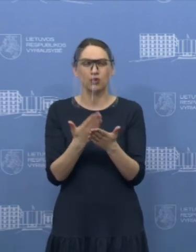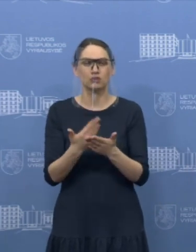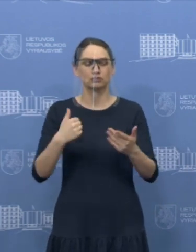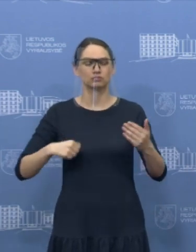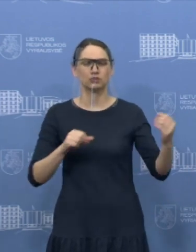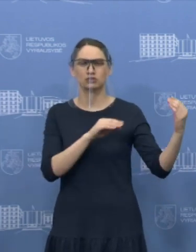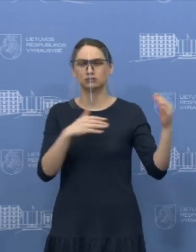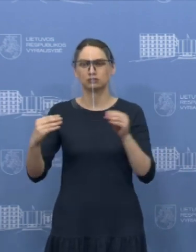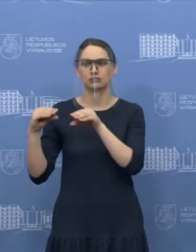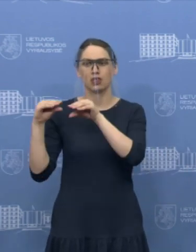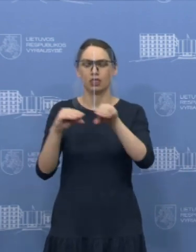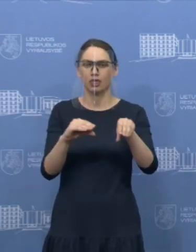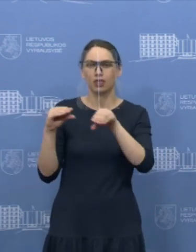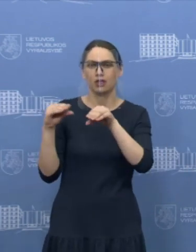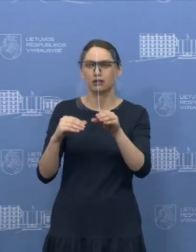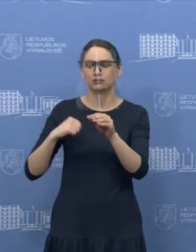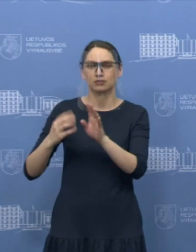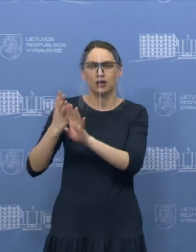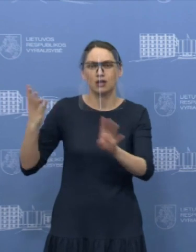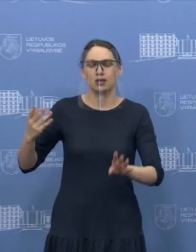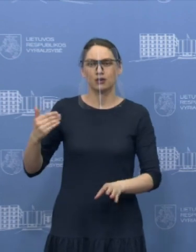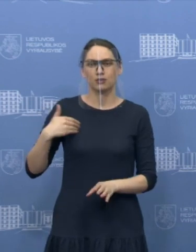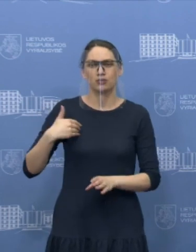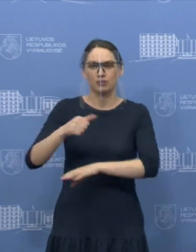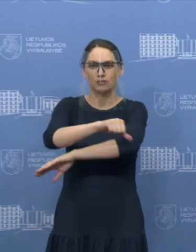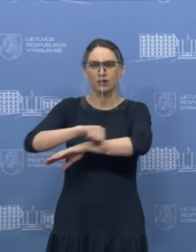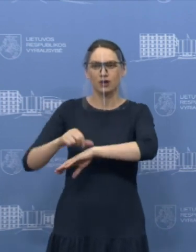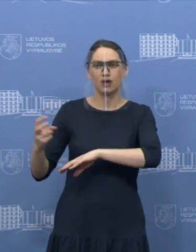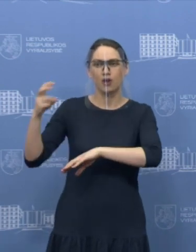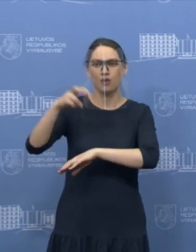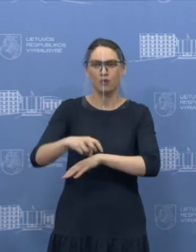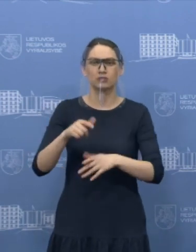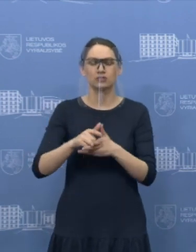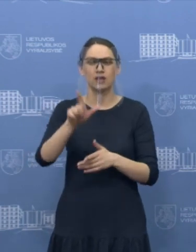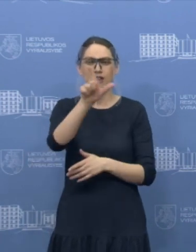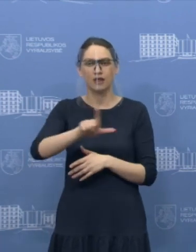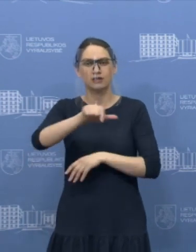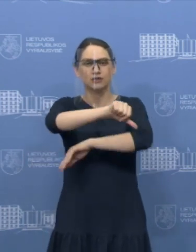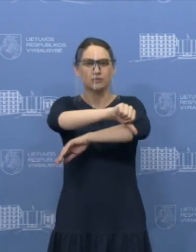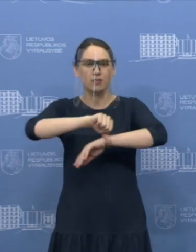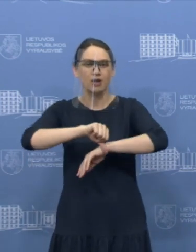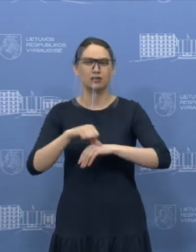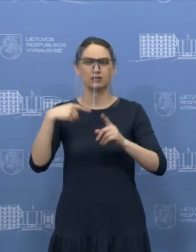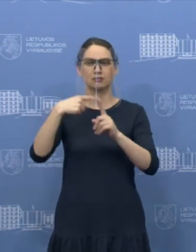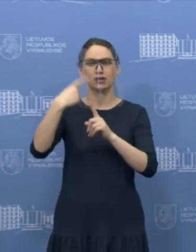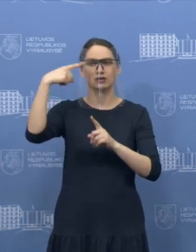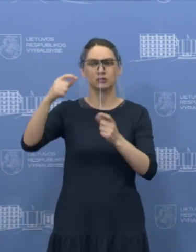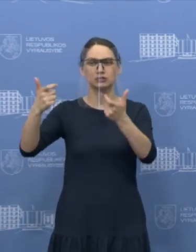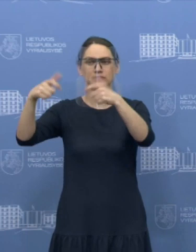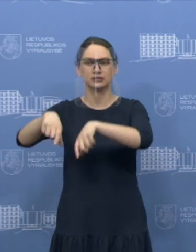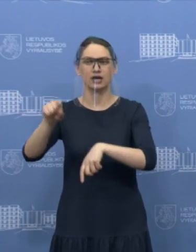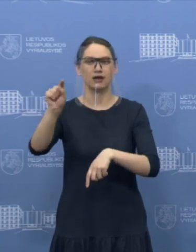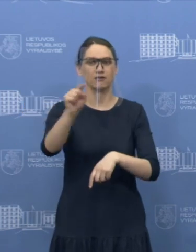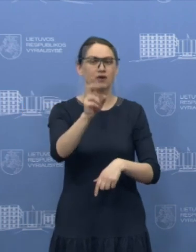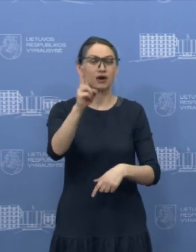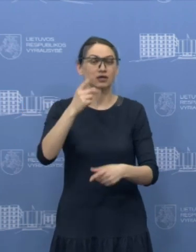ir jūs rautus. Kol kas situacija taip pat valdomi sėkmingai ir tiek kertantys lasdėjų pasienį, tiek nebejoju, kad kitose savivaldybėse